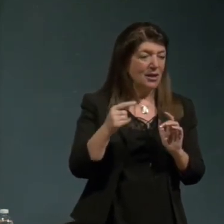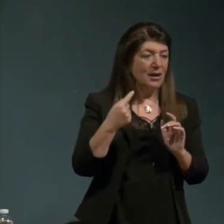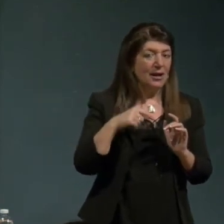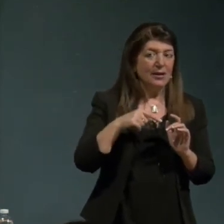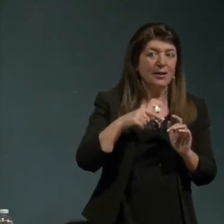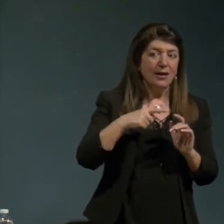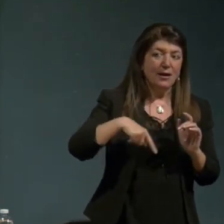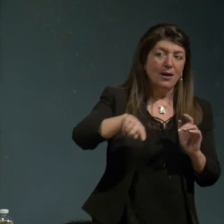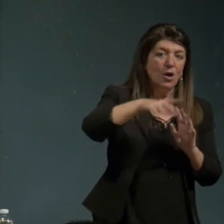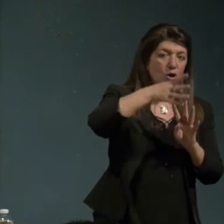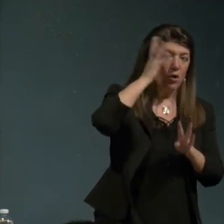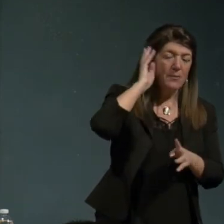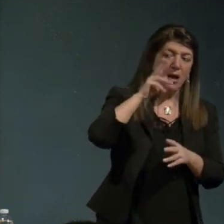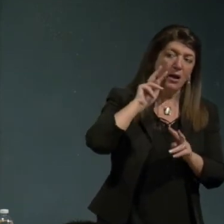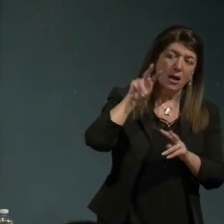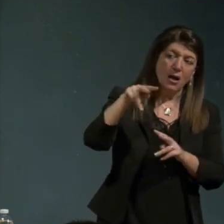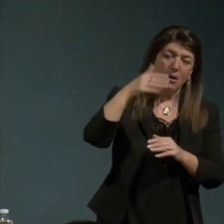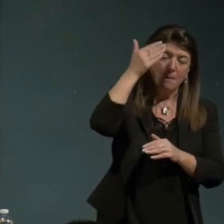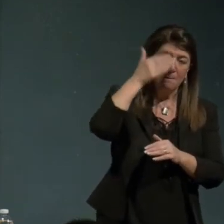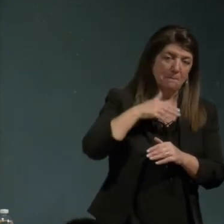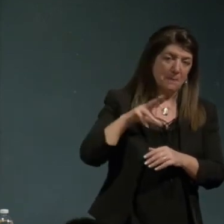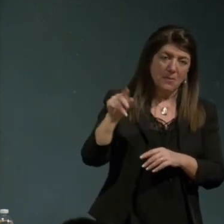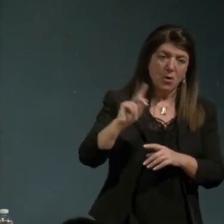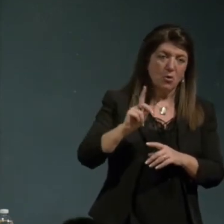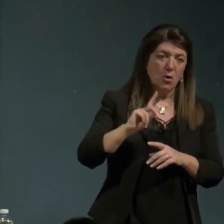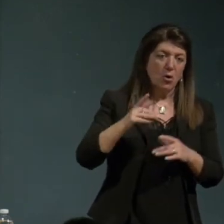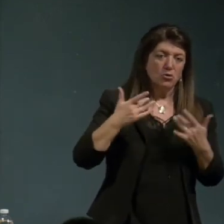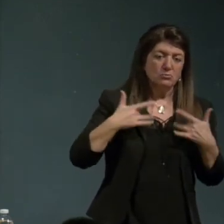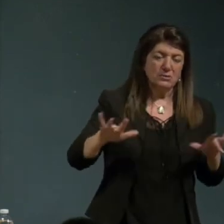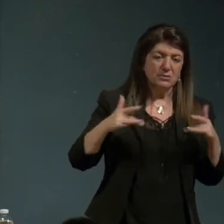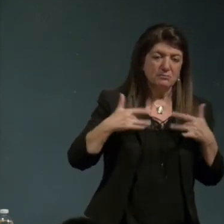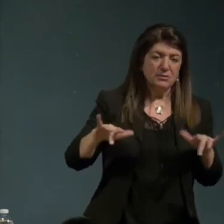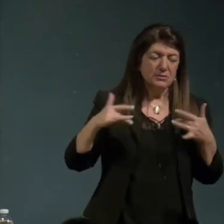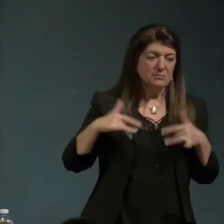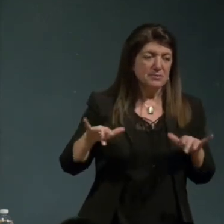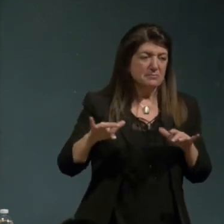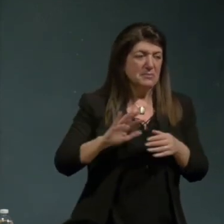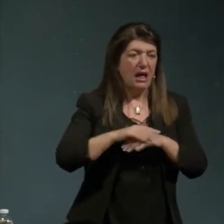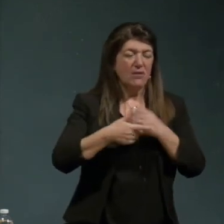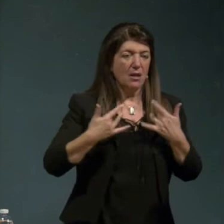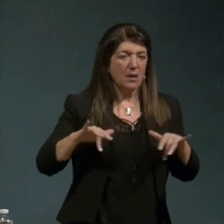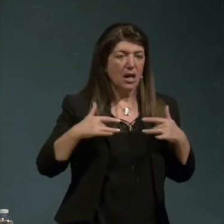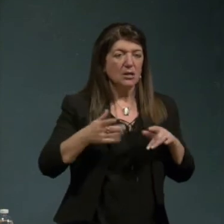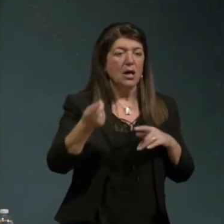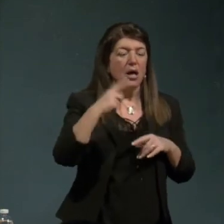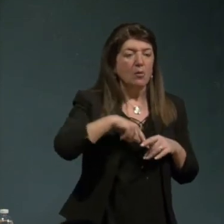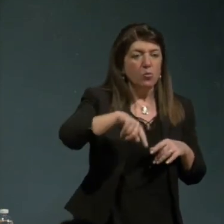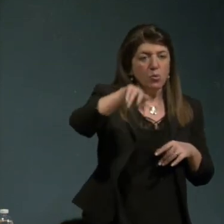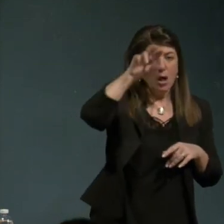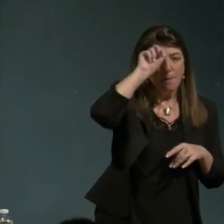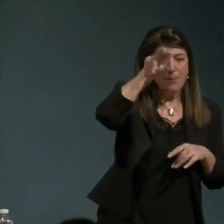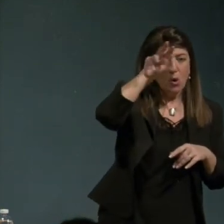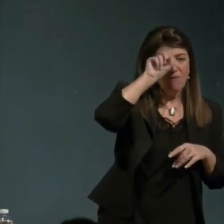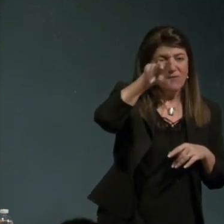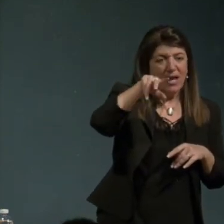romani e lo stesso per il profetto dell'Islam